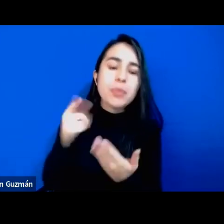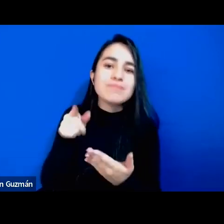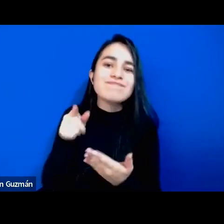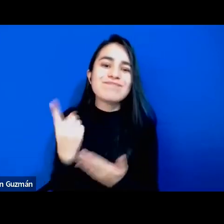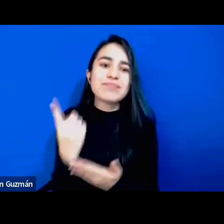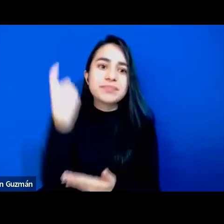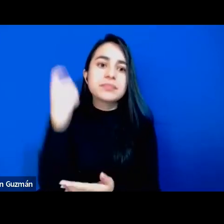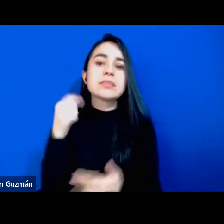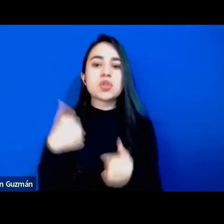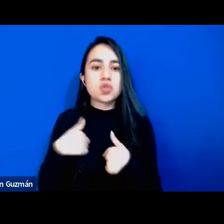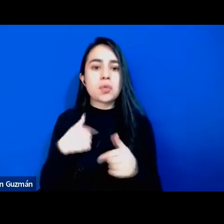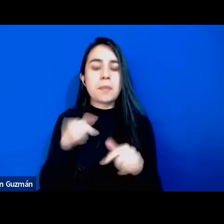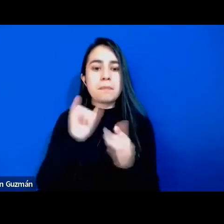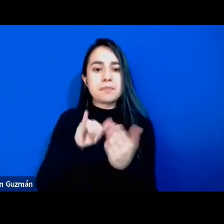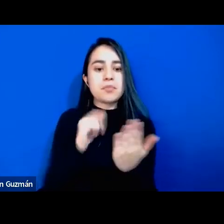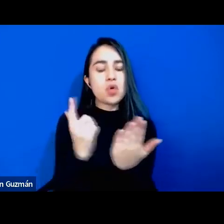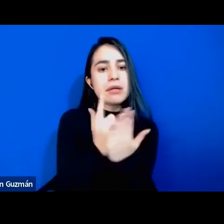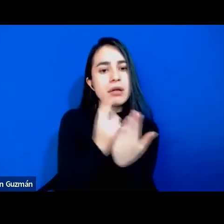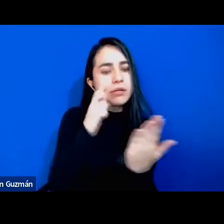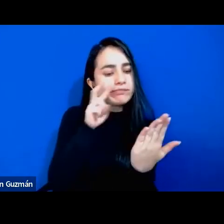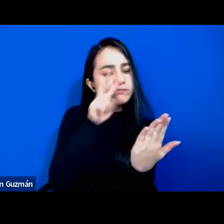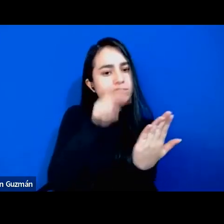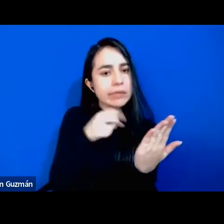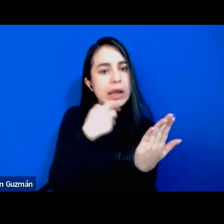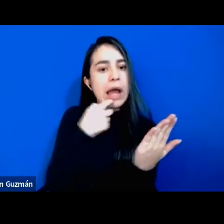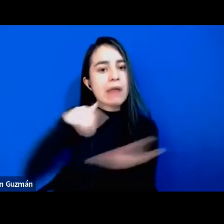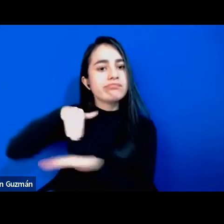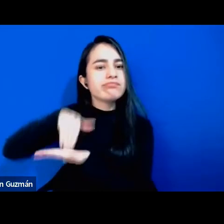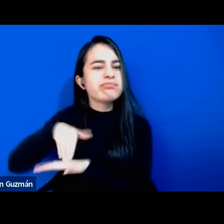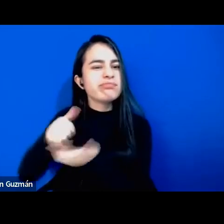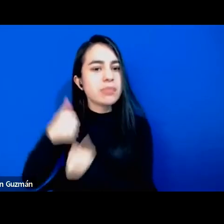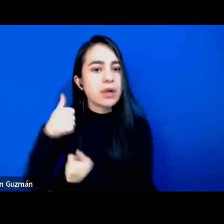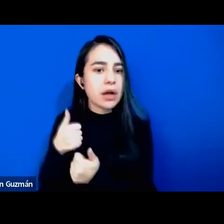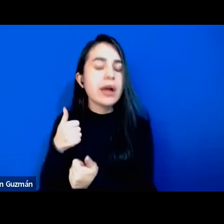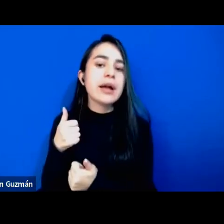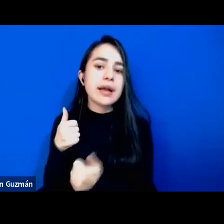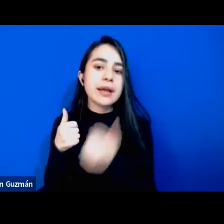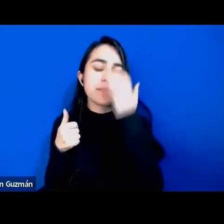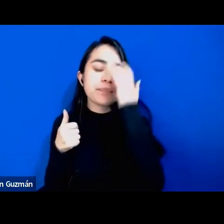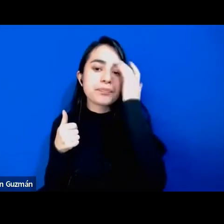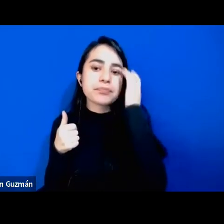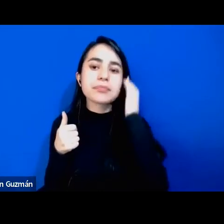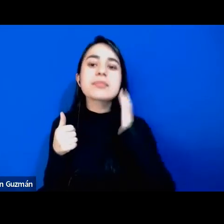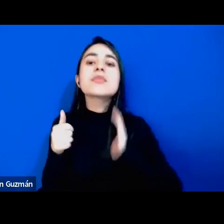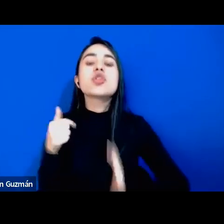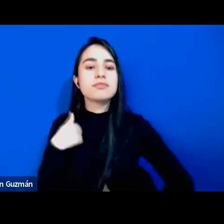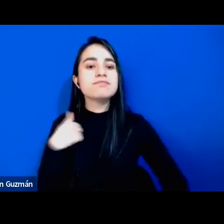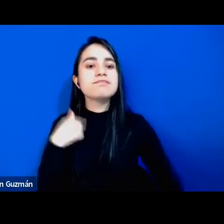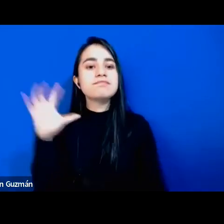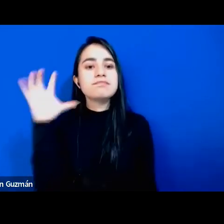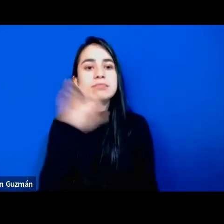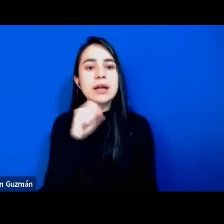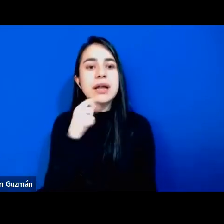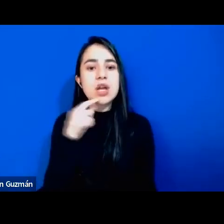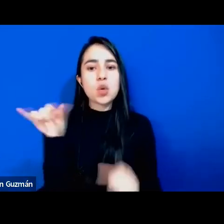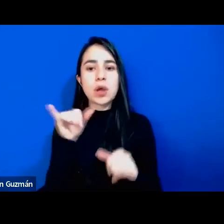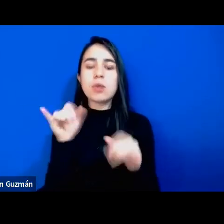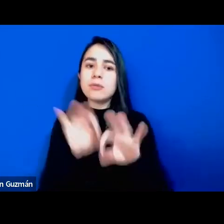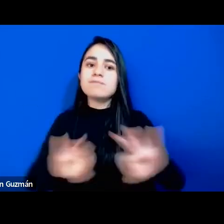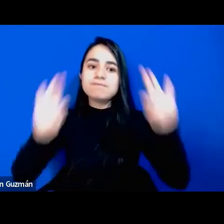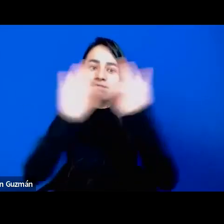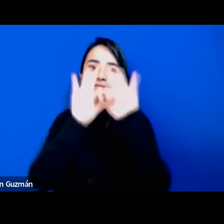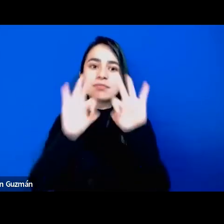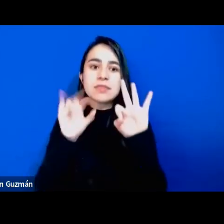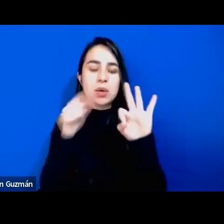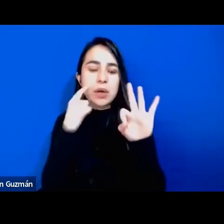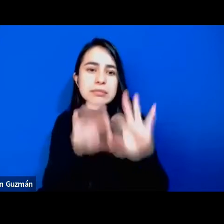haber, este, como, dando, de haberme dado cuenta de esta relevancia, ¿no? De